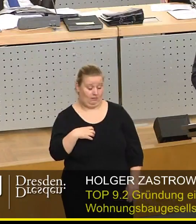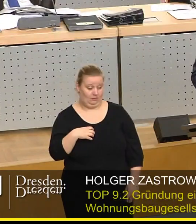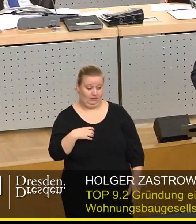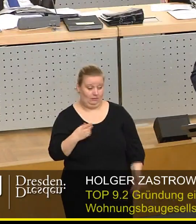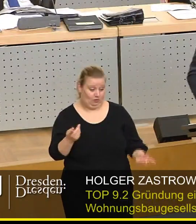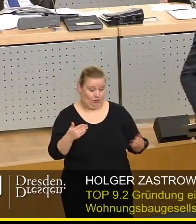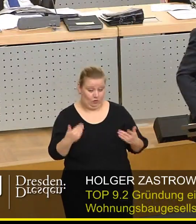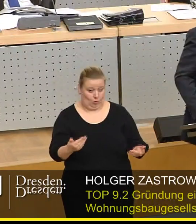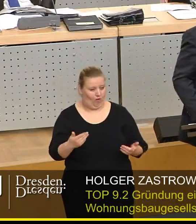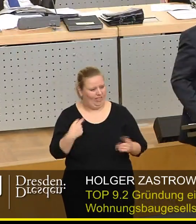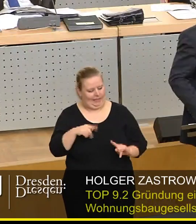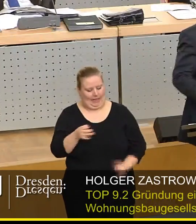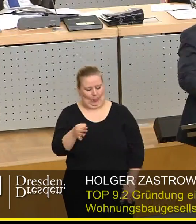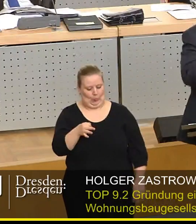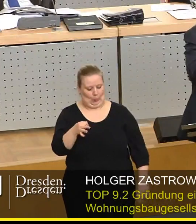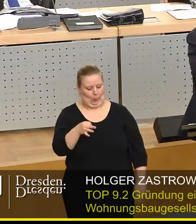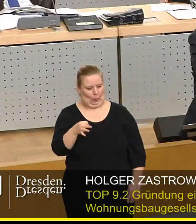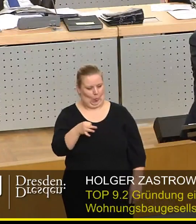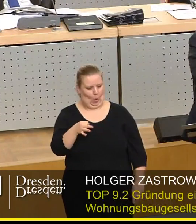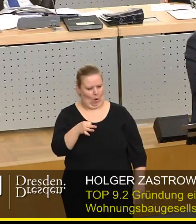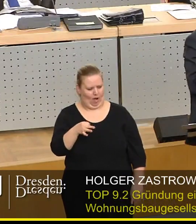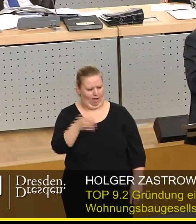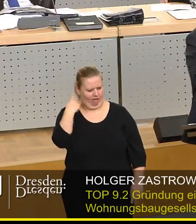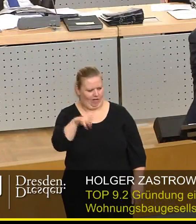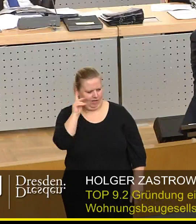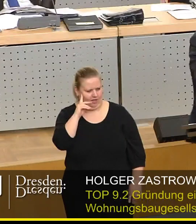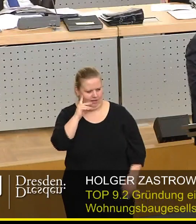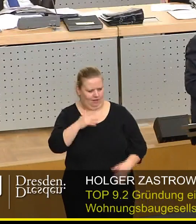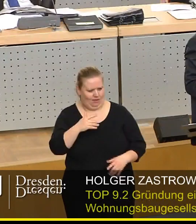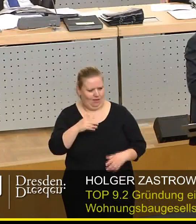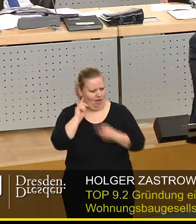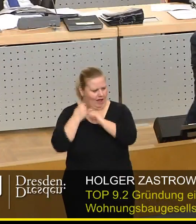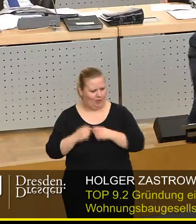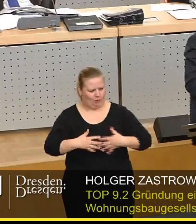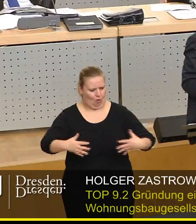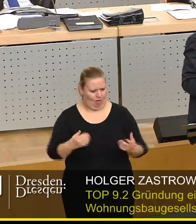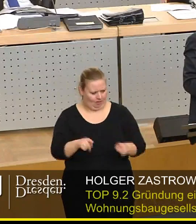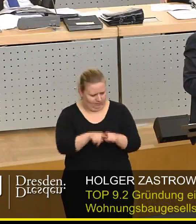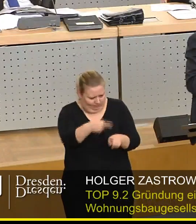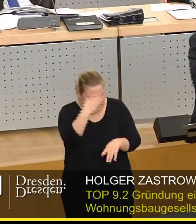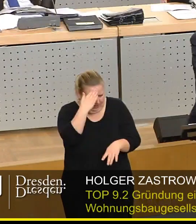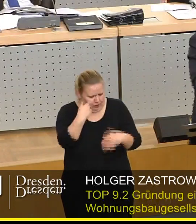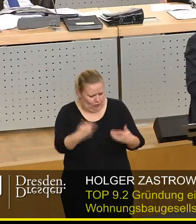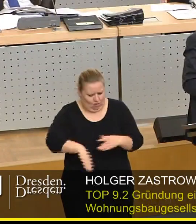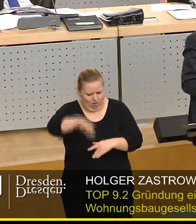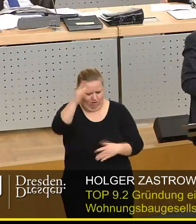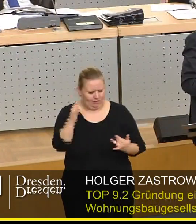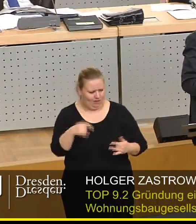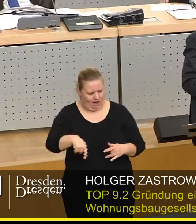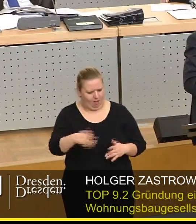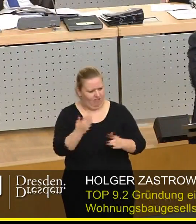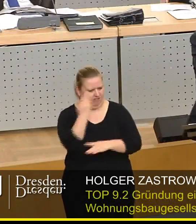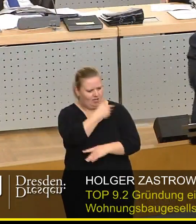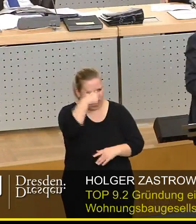nicht umsonst das geilige Dorf, weil wir eben genau die Zustände, die Sie erkennen, in denen sind Sie groß geworden, die Zustände in